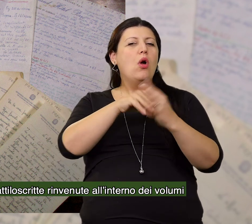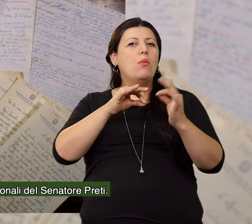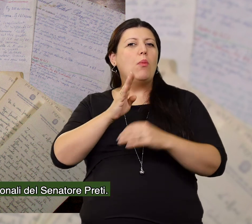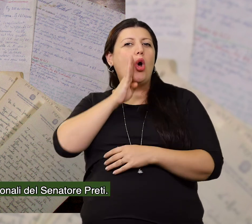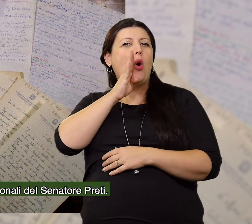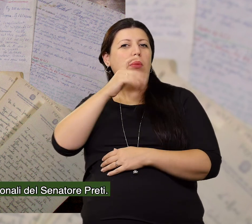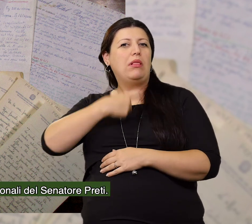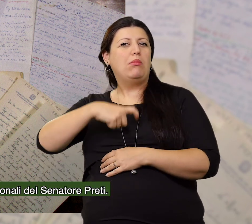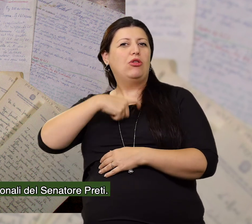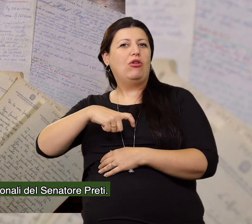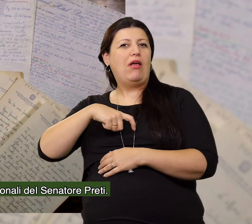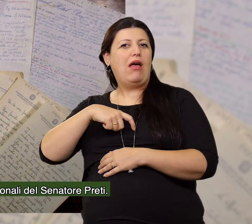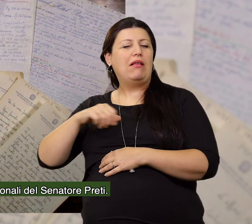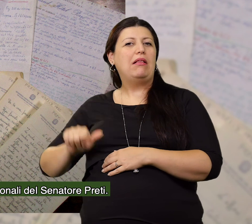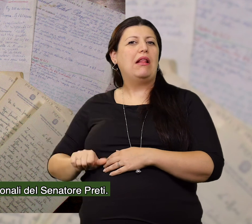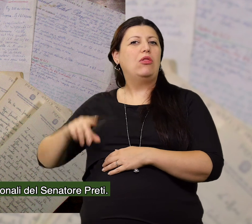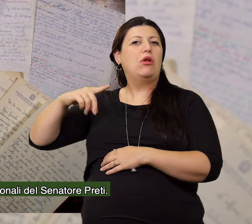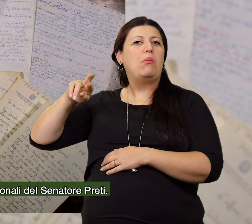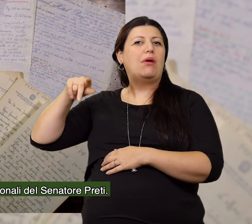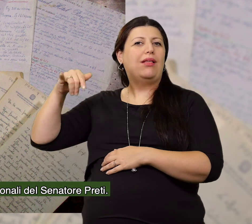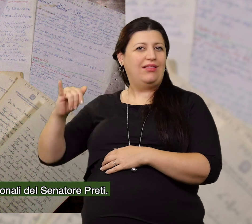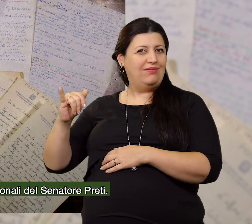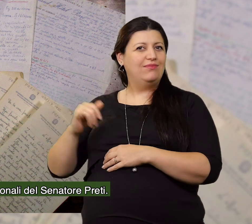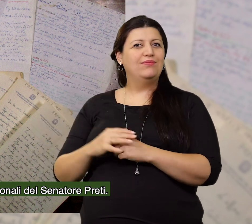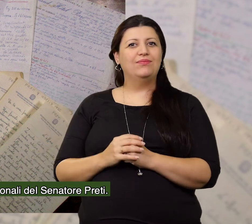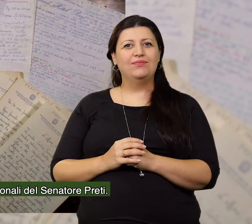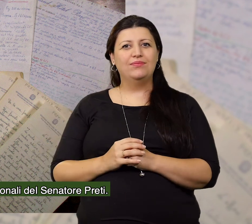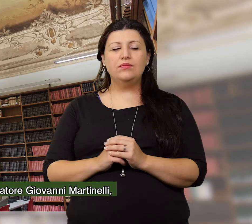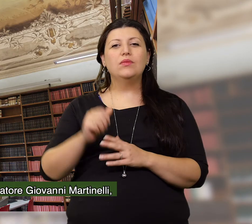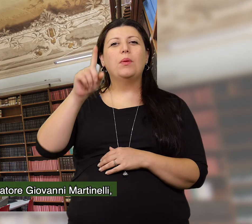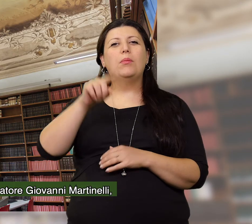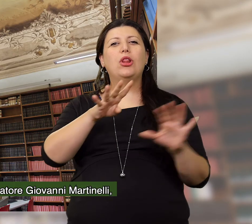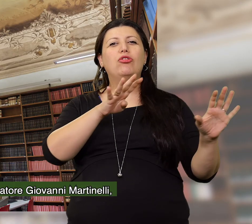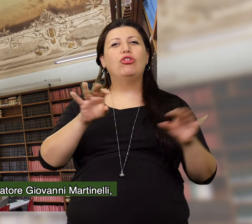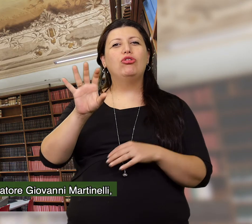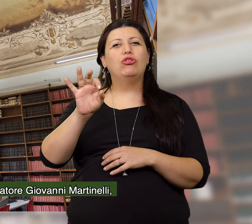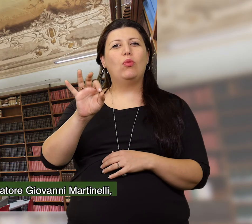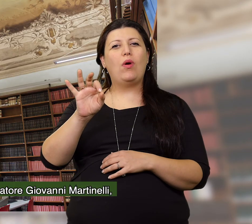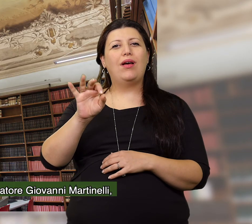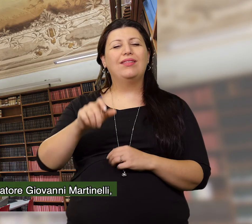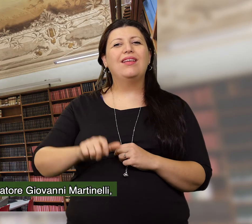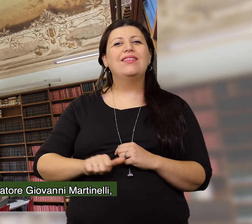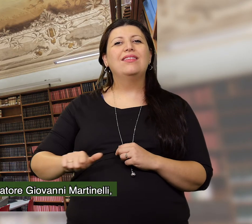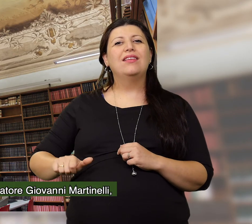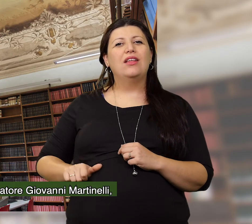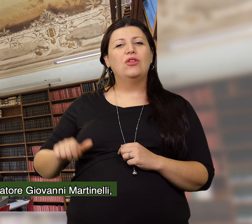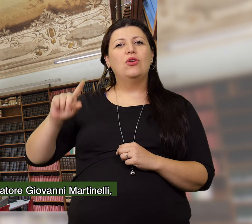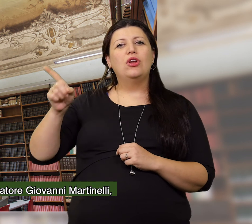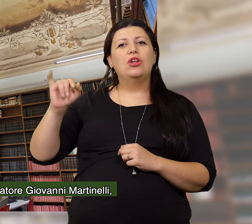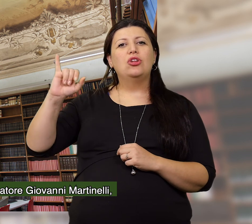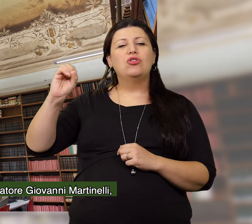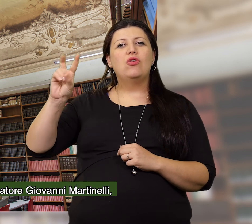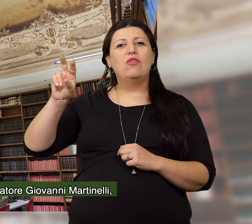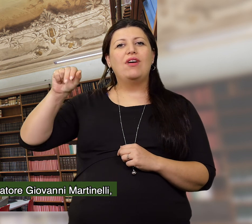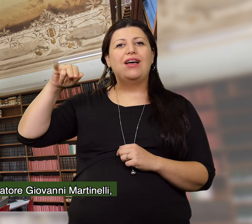con commenti personali del senatore Preti. Negli anni 50 il senatore